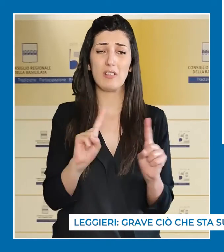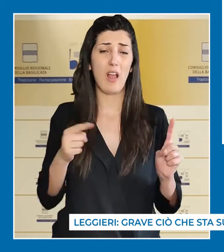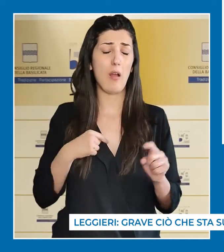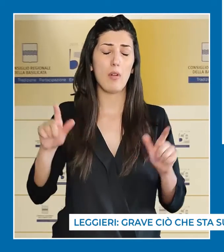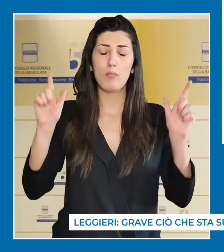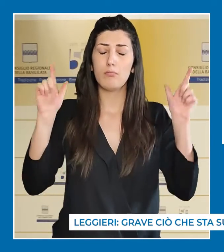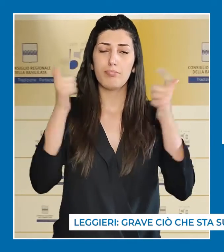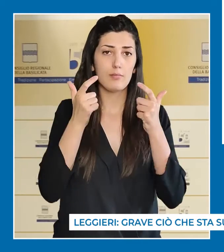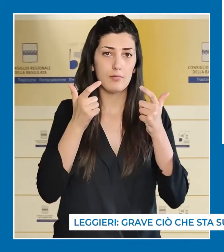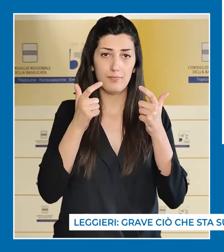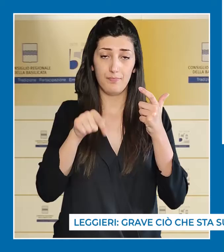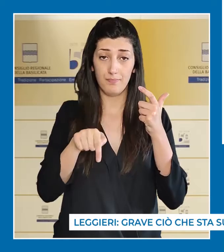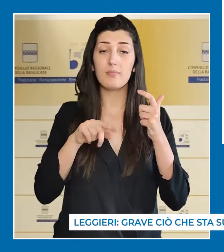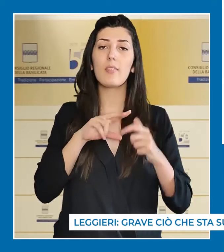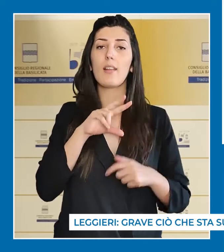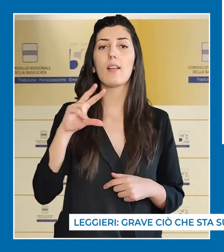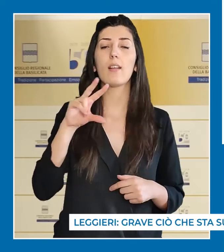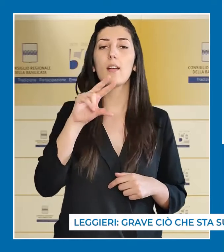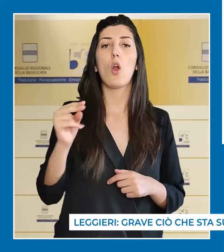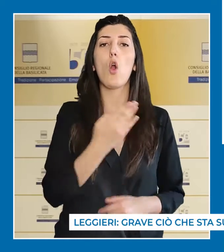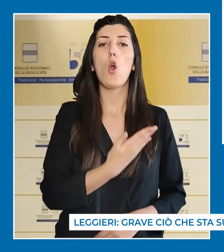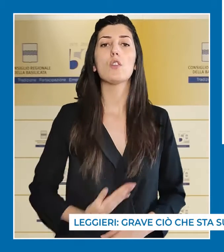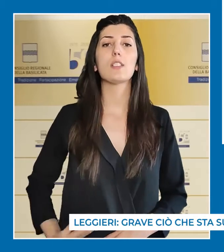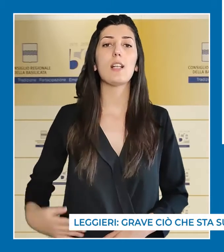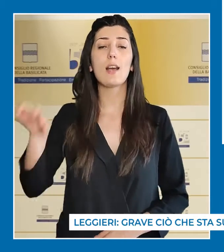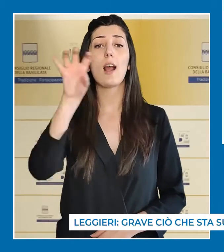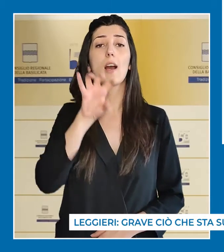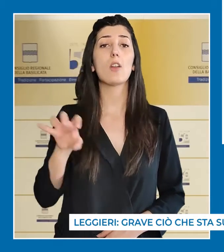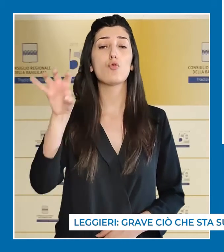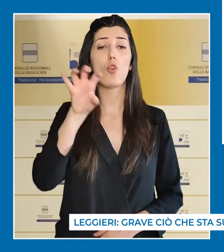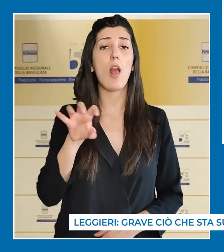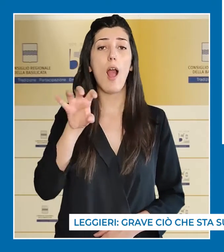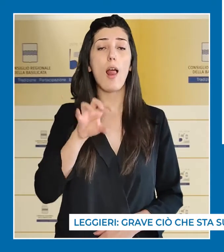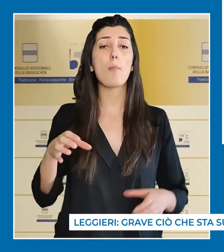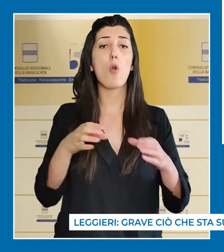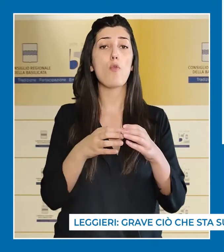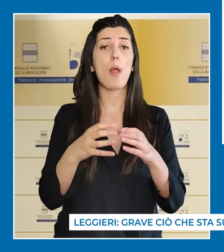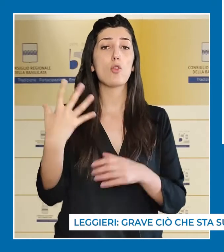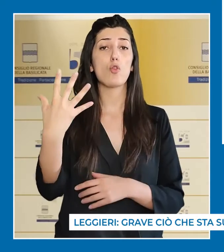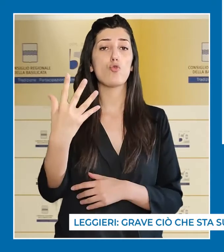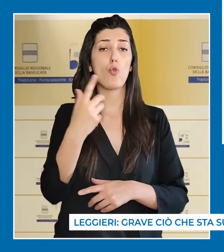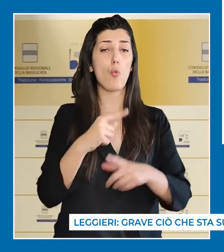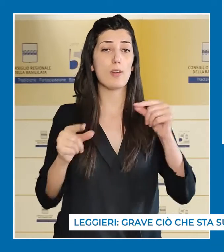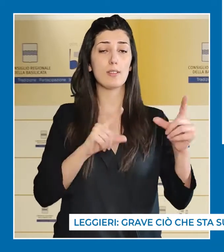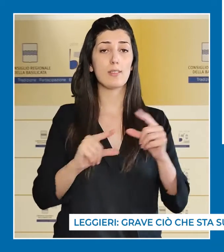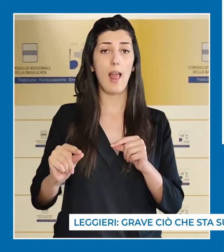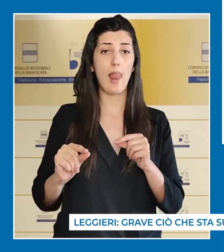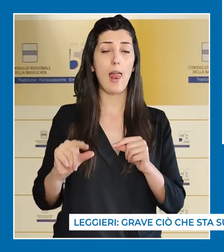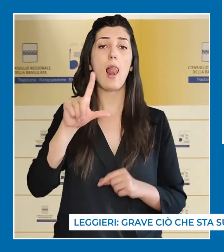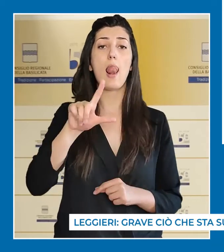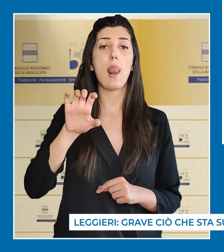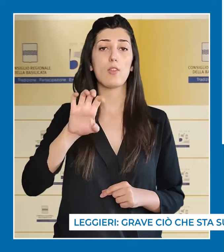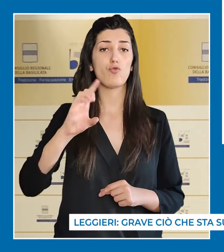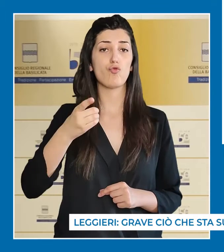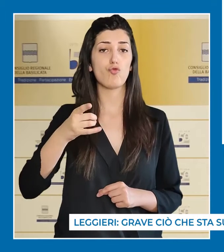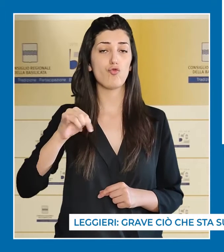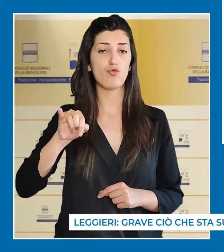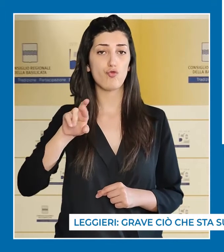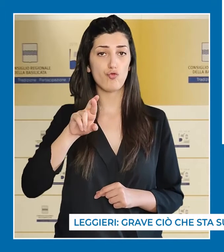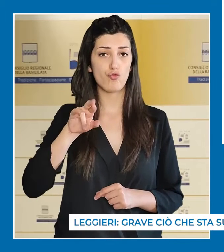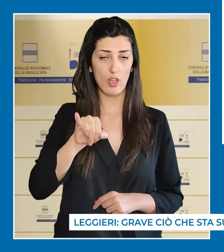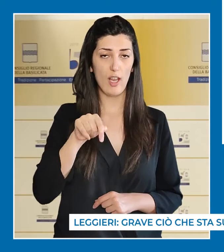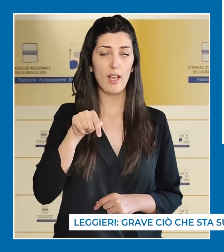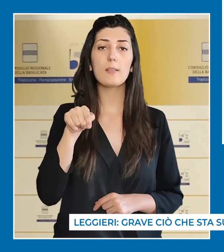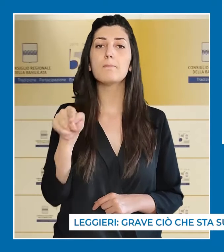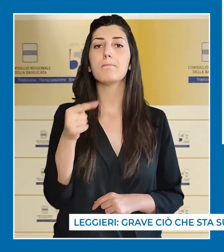inaccettabile che mi ha lasciato sconcertato è il commento del Consigliere regionale